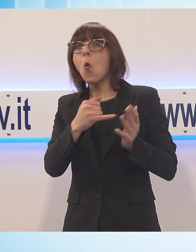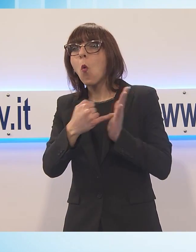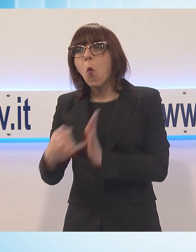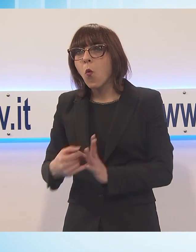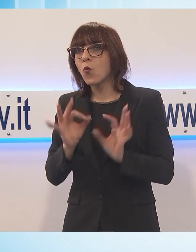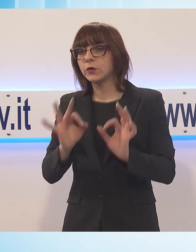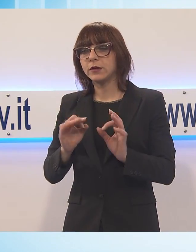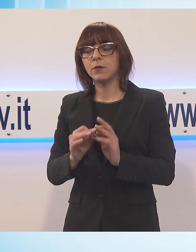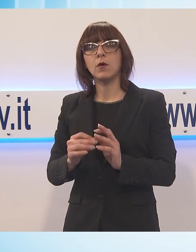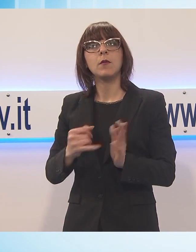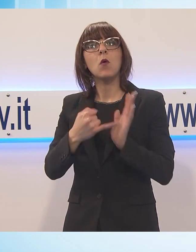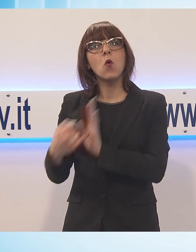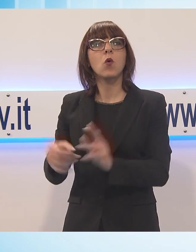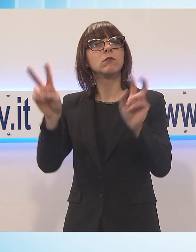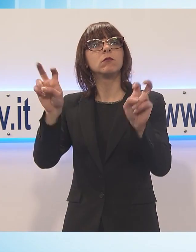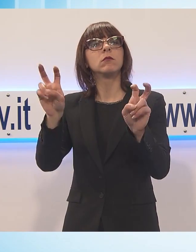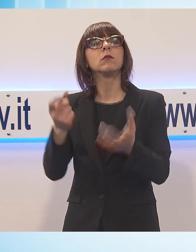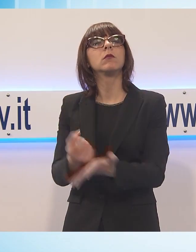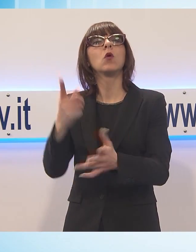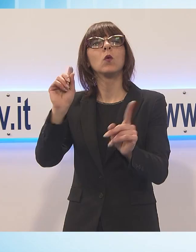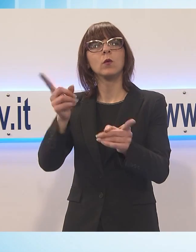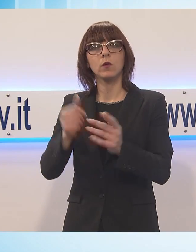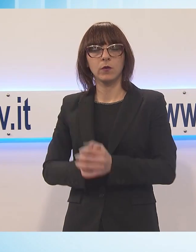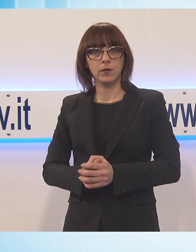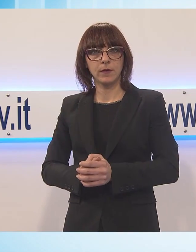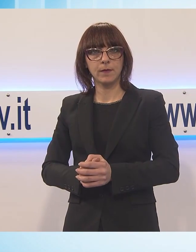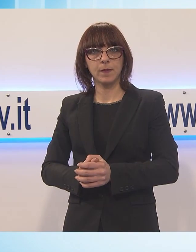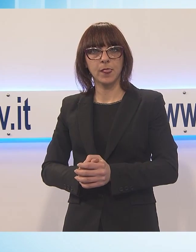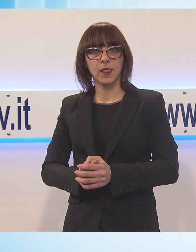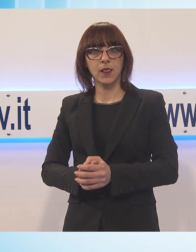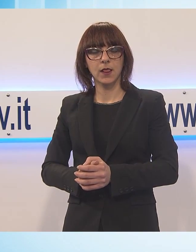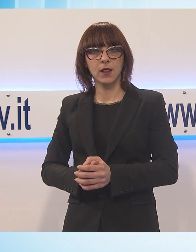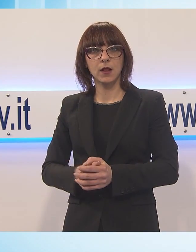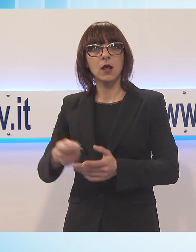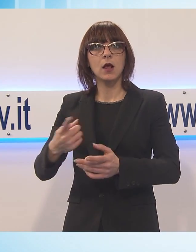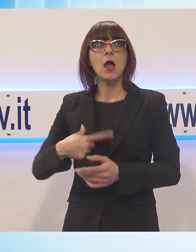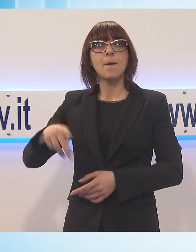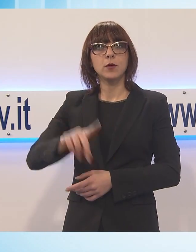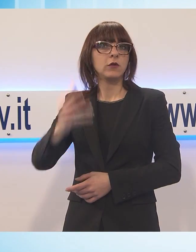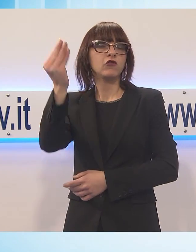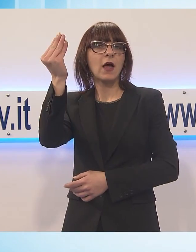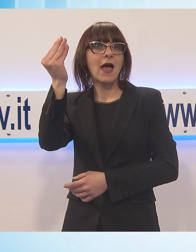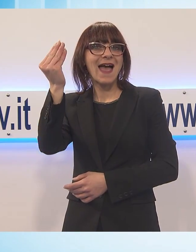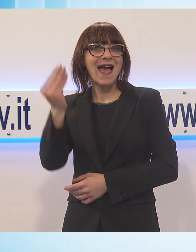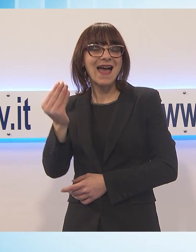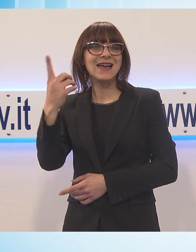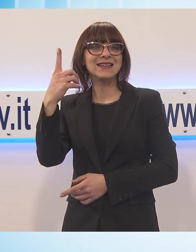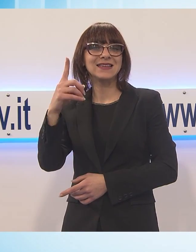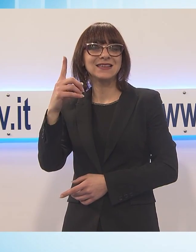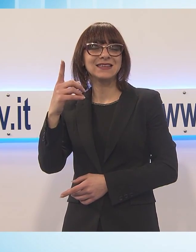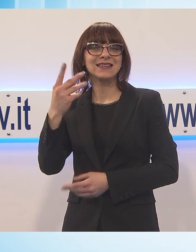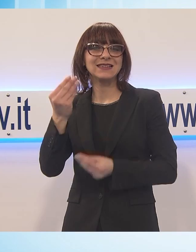questione importante è quella anche di essere ente attraverso il quale si svolge una